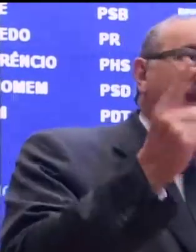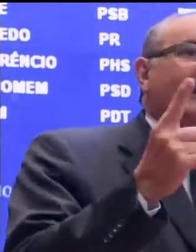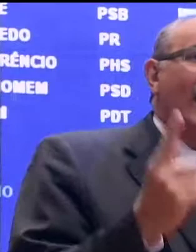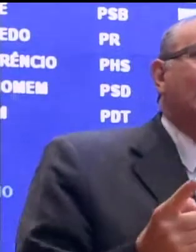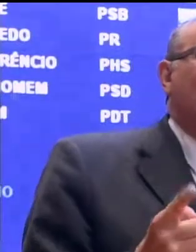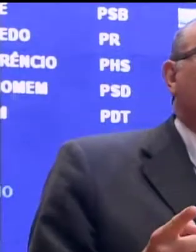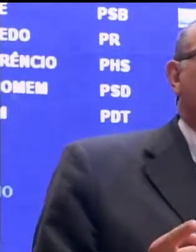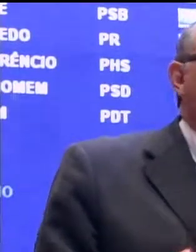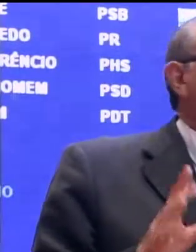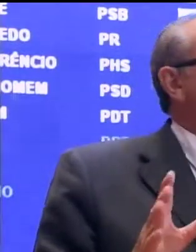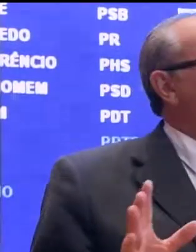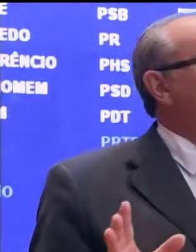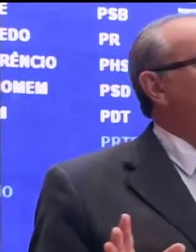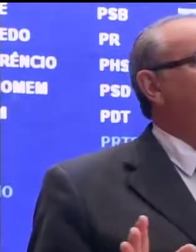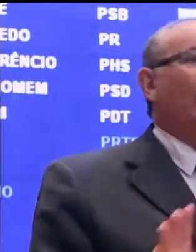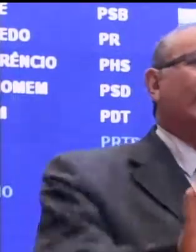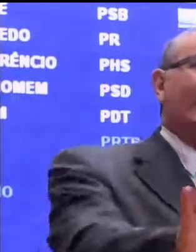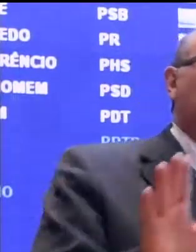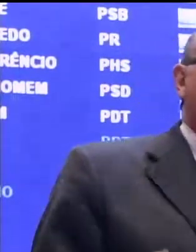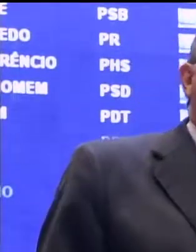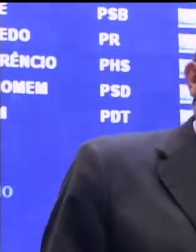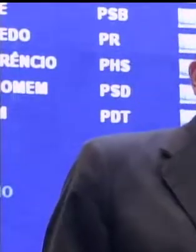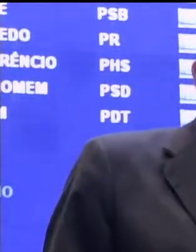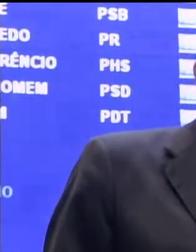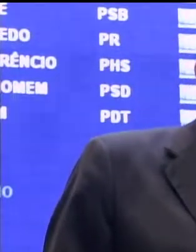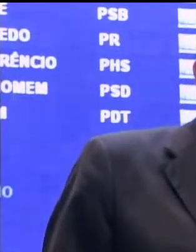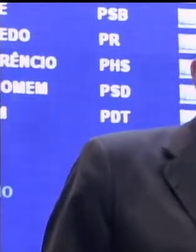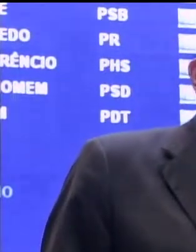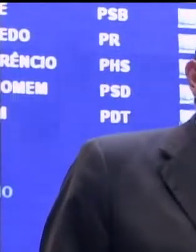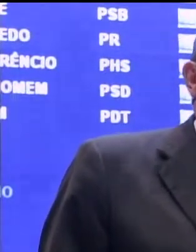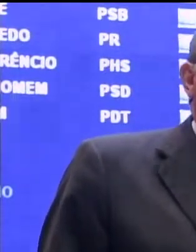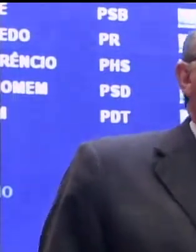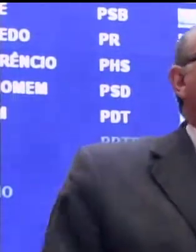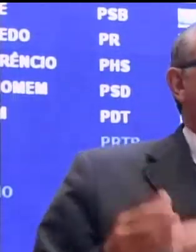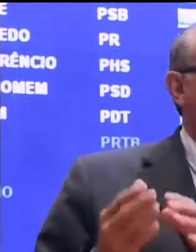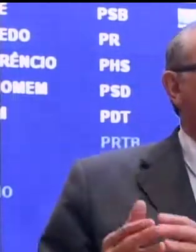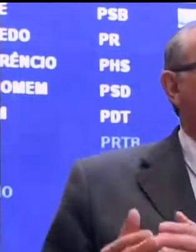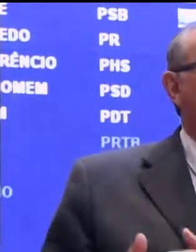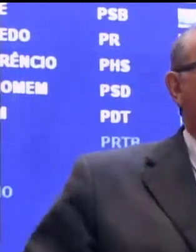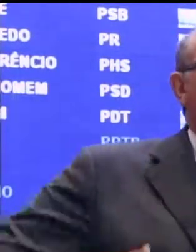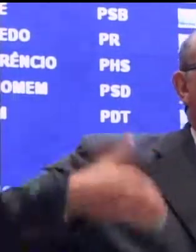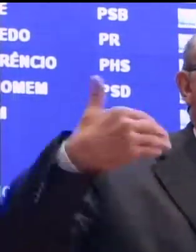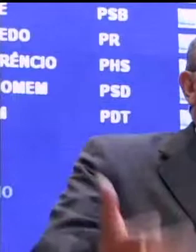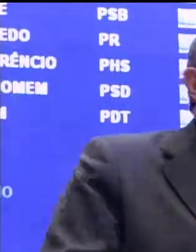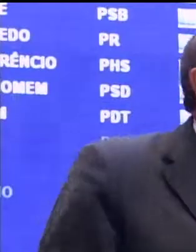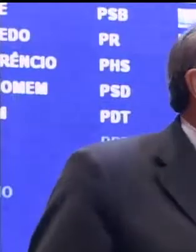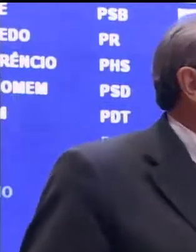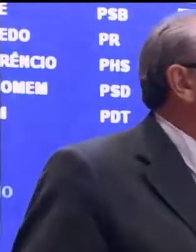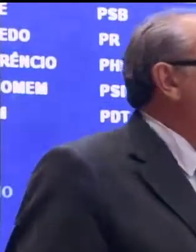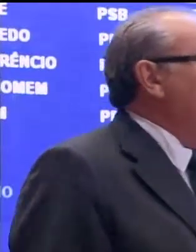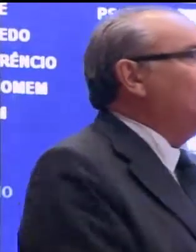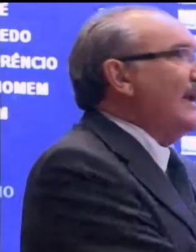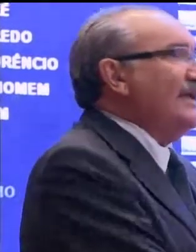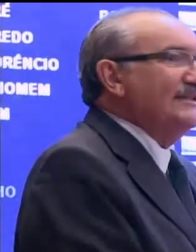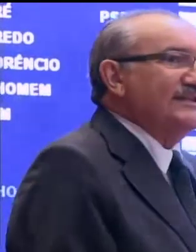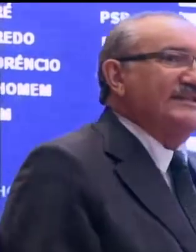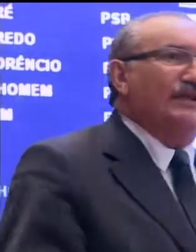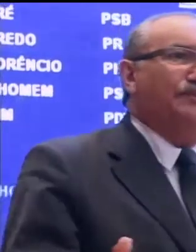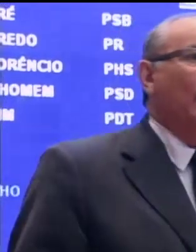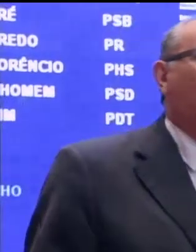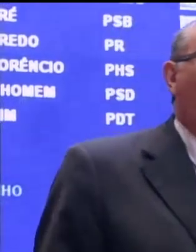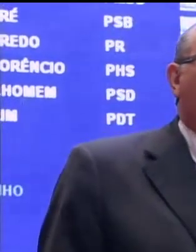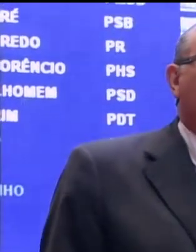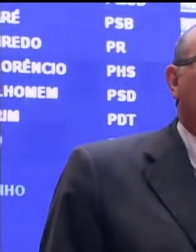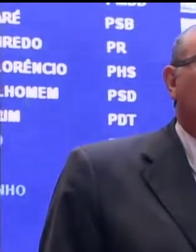Pode-se até imaginar que tudo isso pode até não estar agradando o povo. Pode até dizer que o que está sendo feito não está ainda